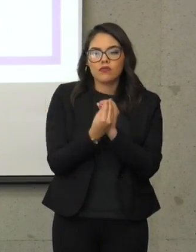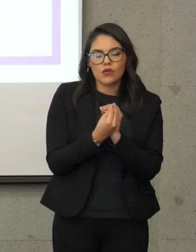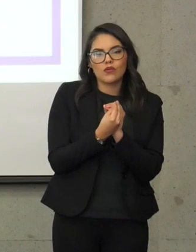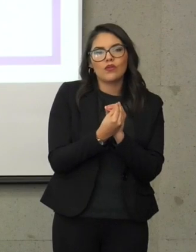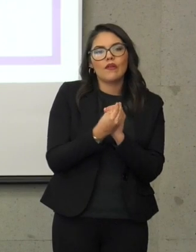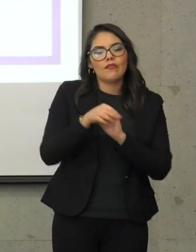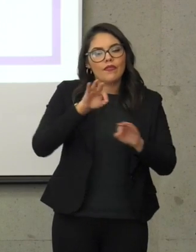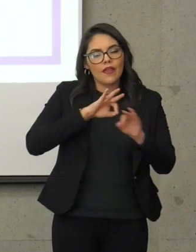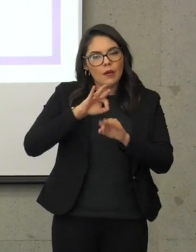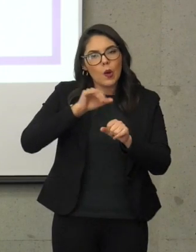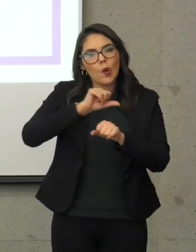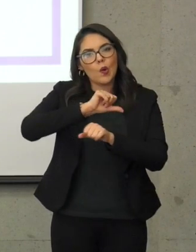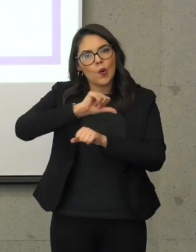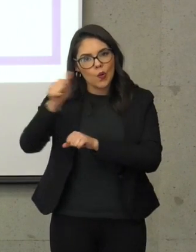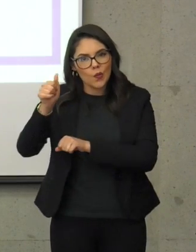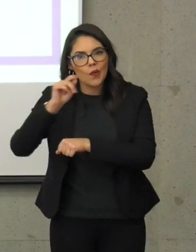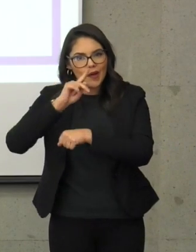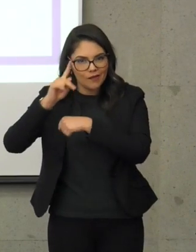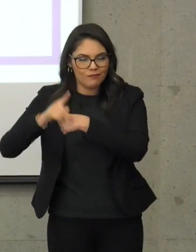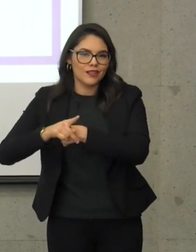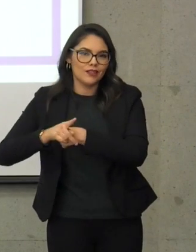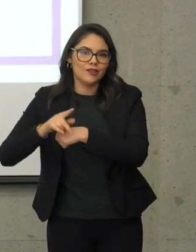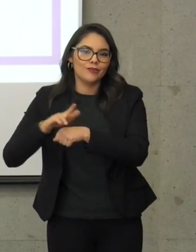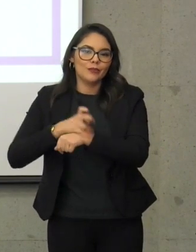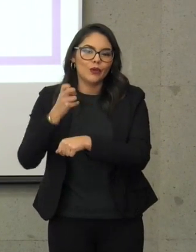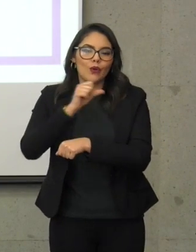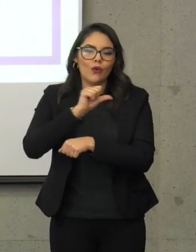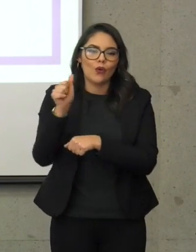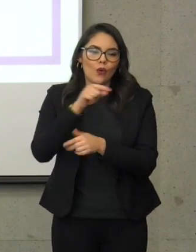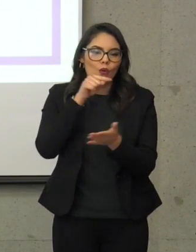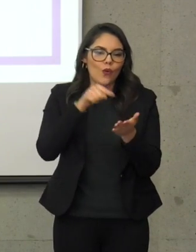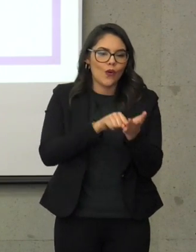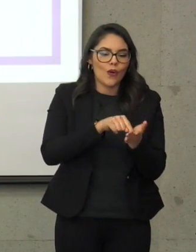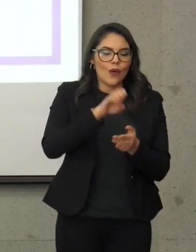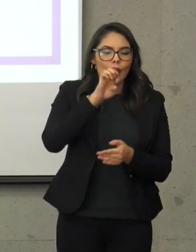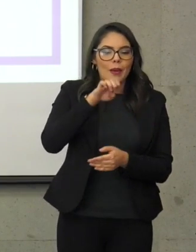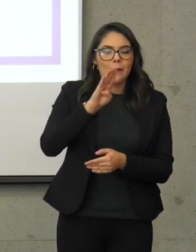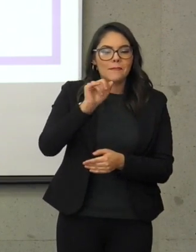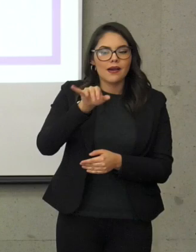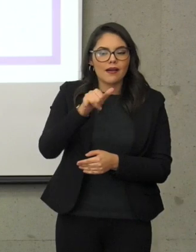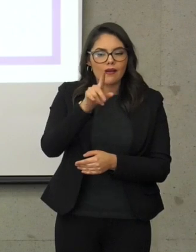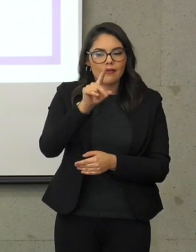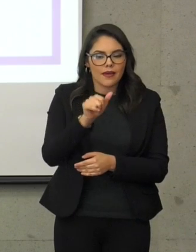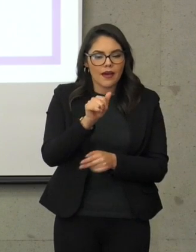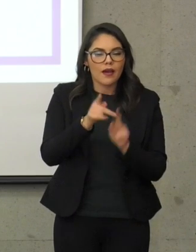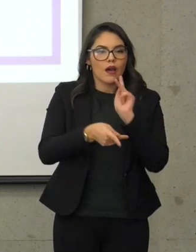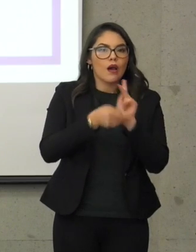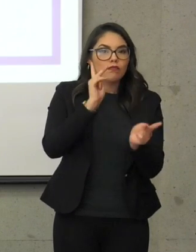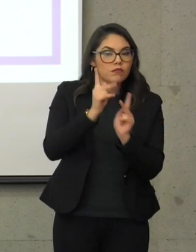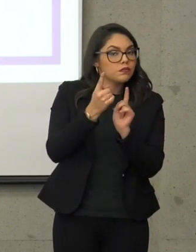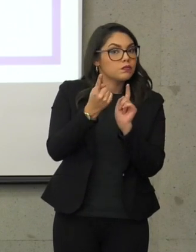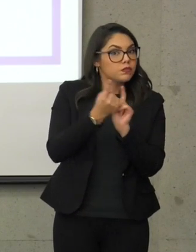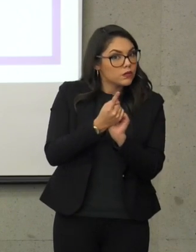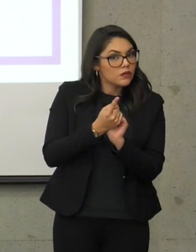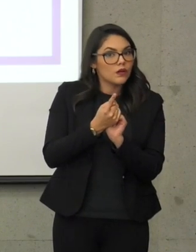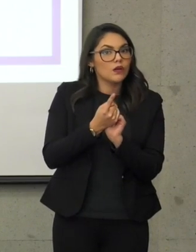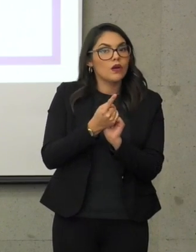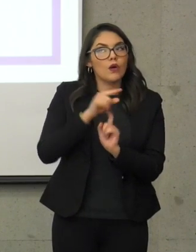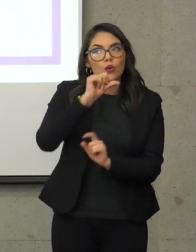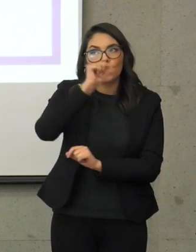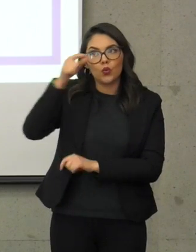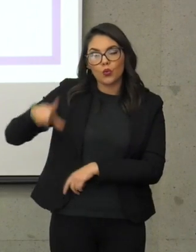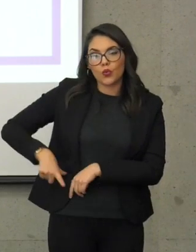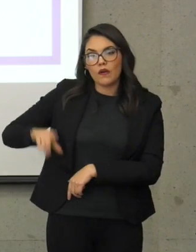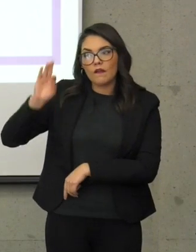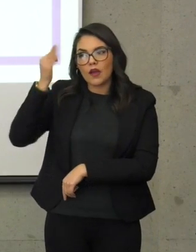acompañando a los consulados y a las embajadas, estamos informando al gobierno federal de